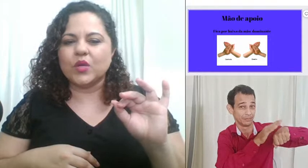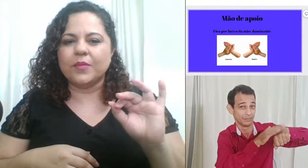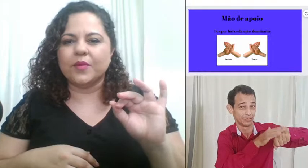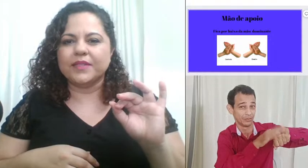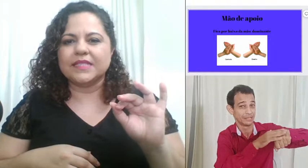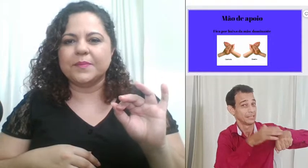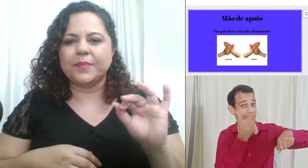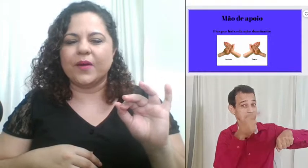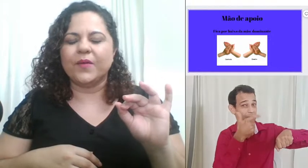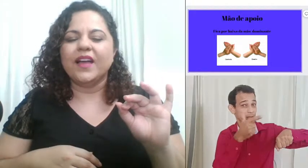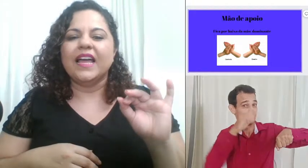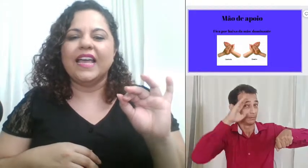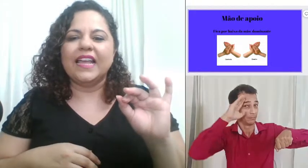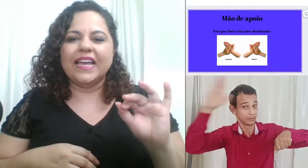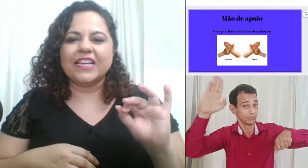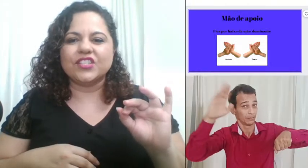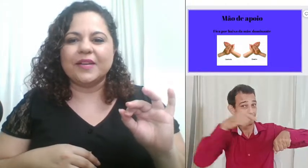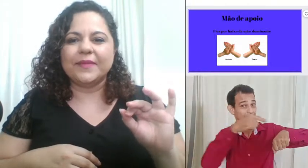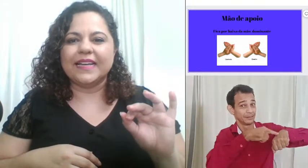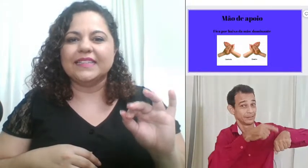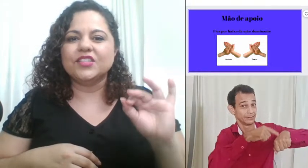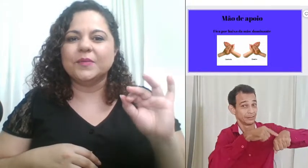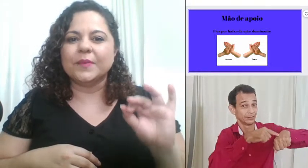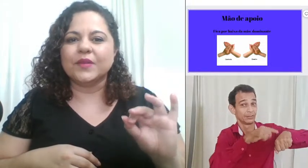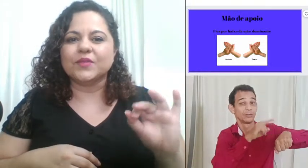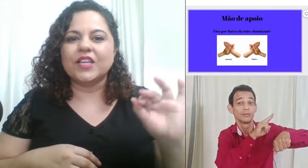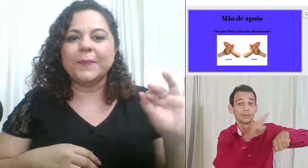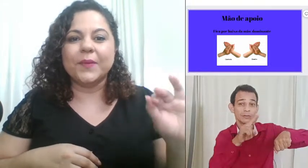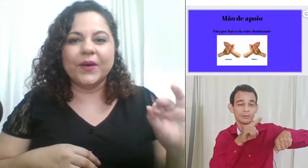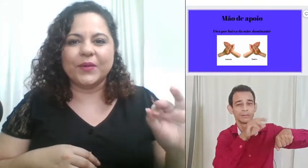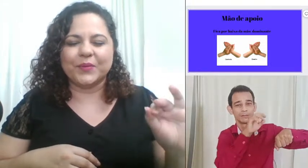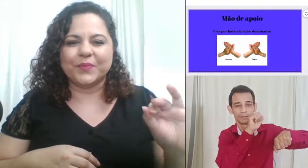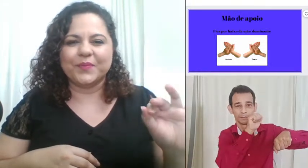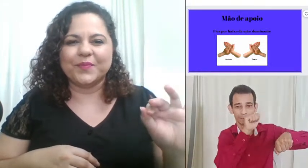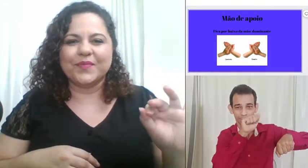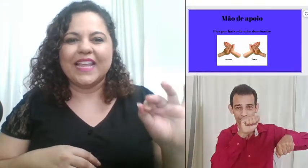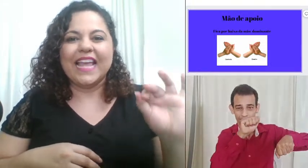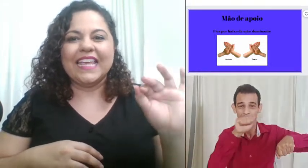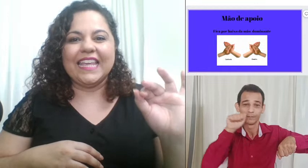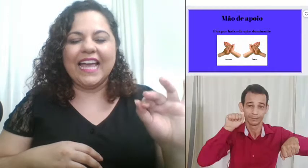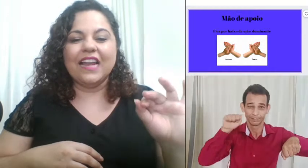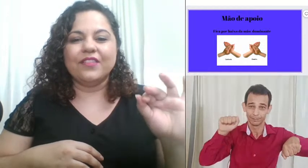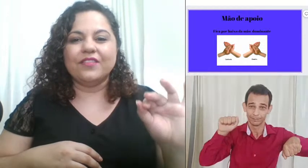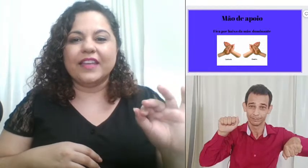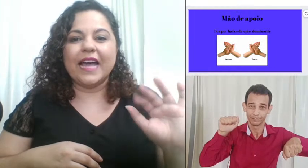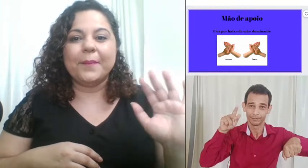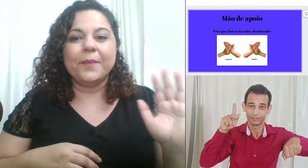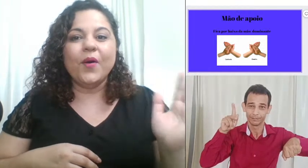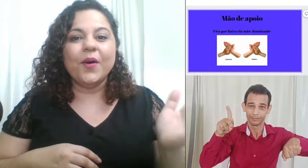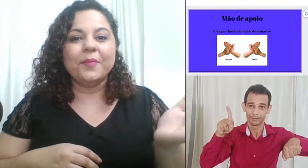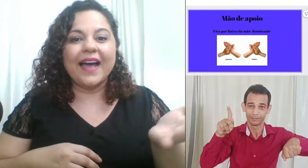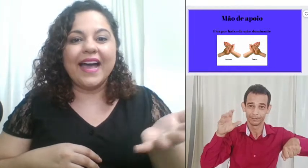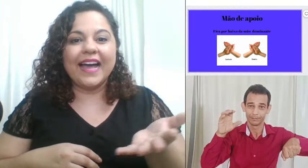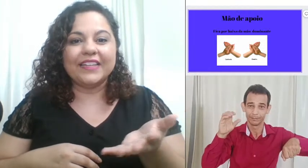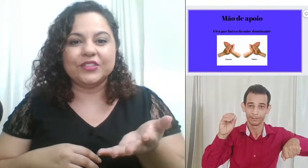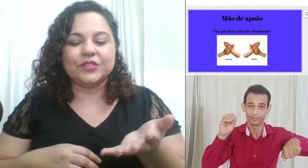sua mão principal ela é chamada de mão de apoio e ela vai ficar por baixo